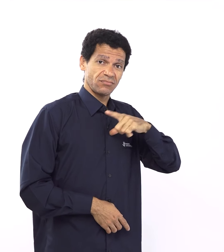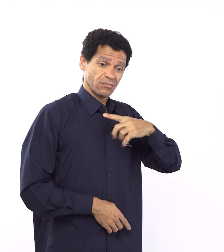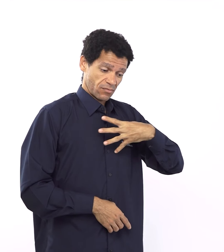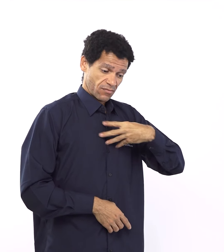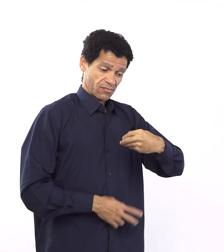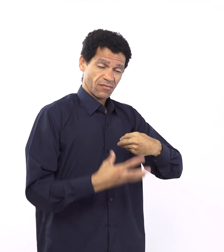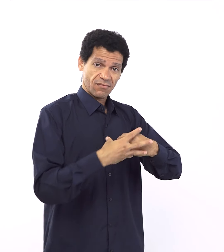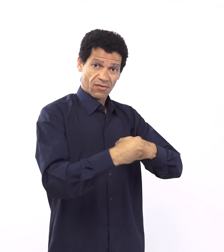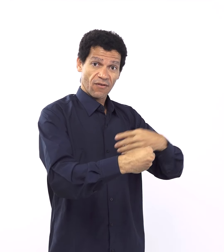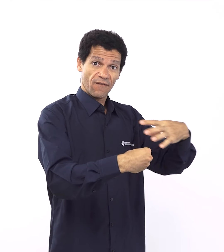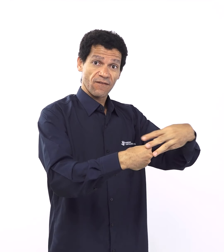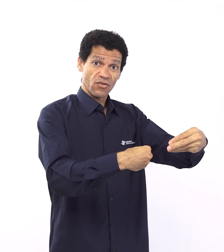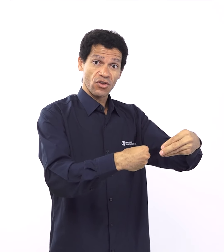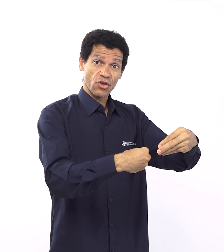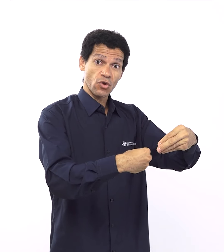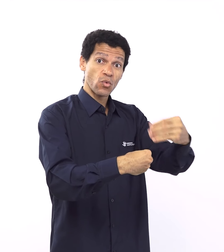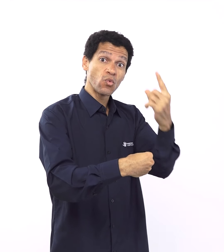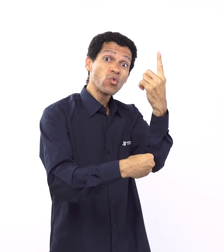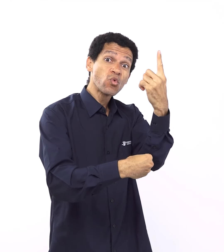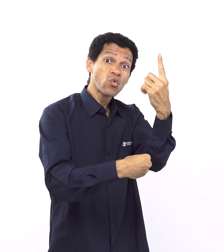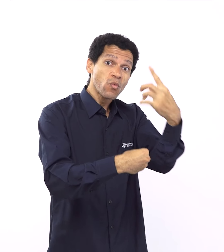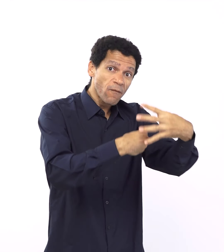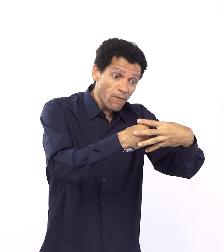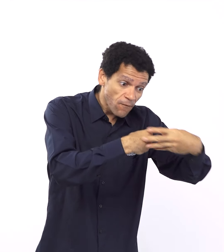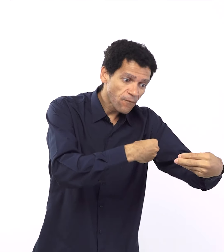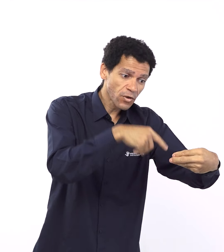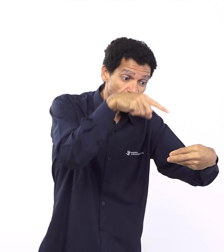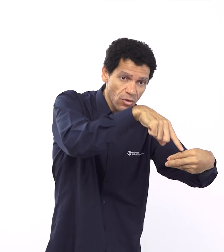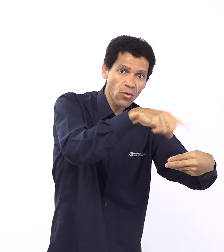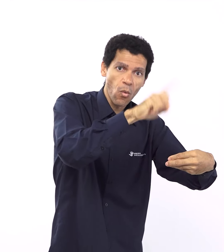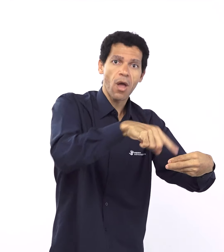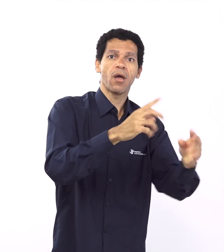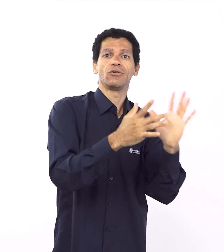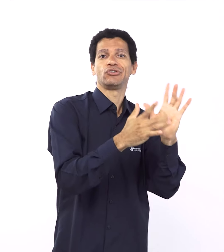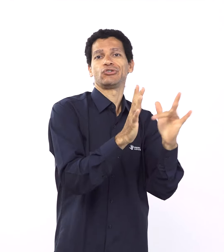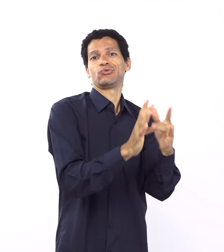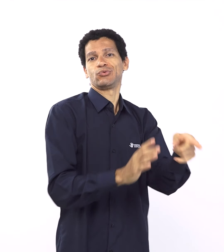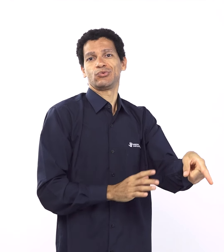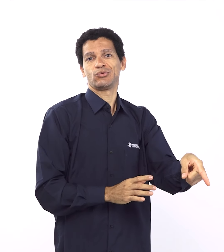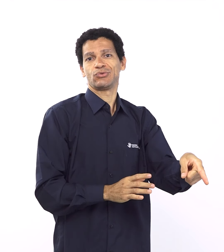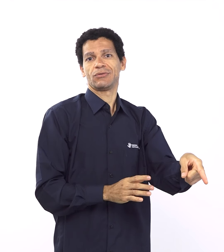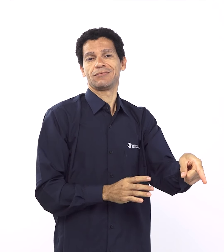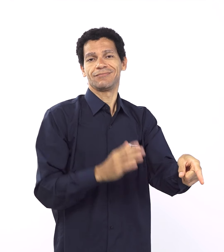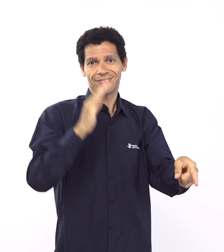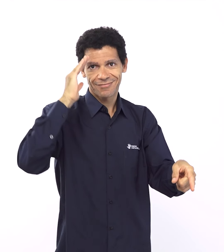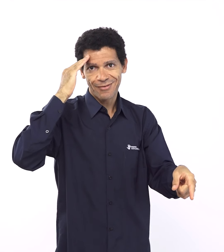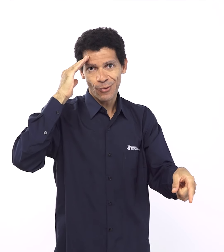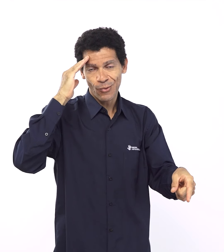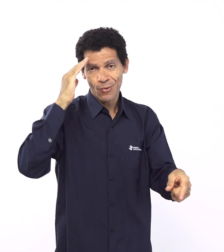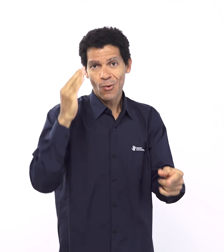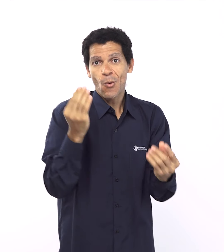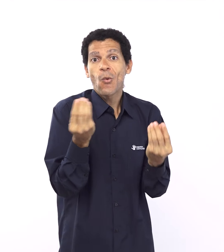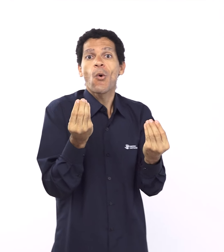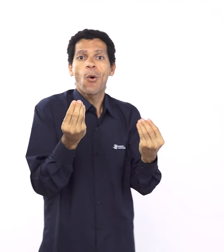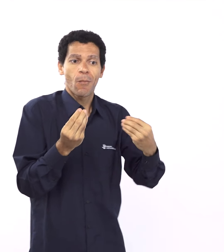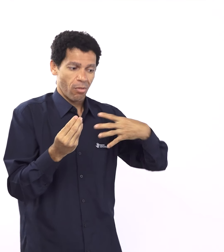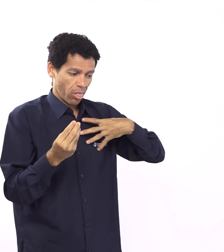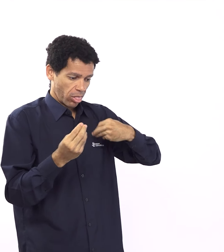confiável, então com Noé, ele é poupado pela graça de Deus e também uma forma de Deus mostrar, olha, a minha